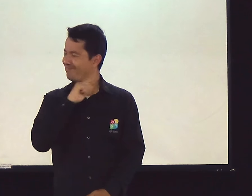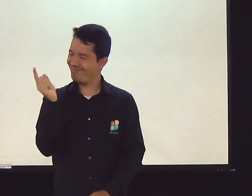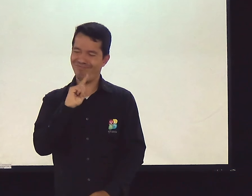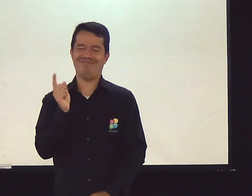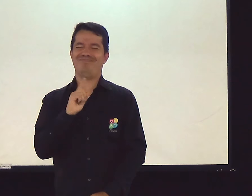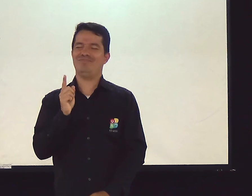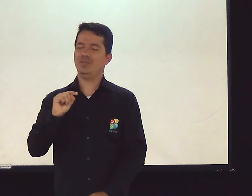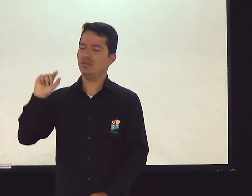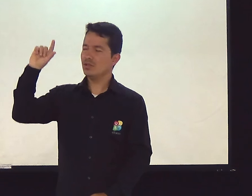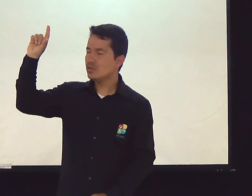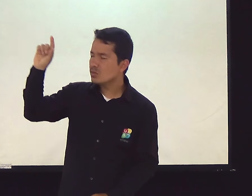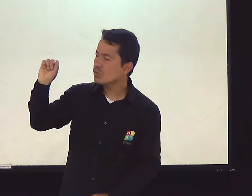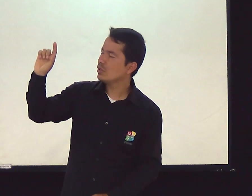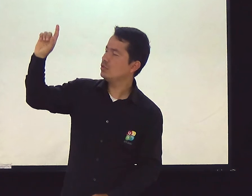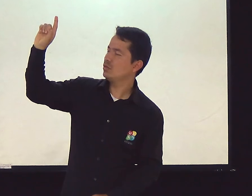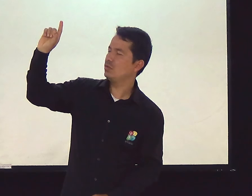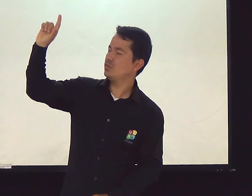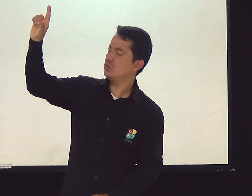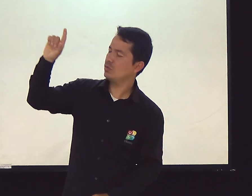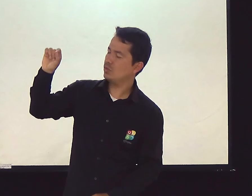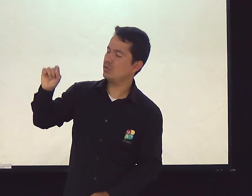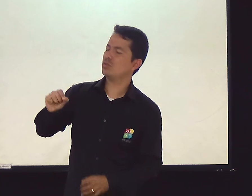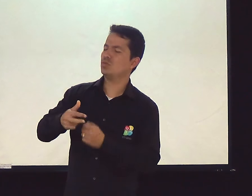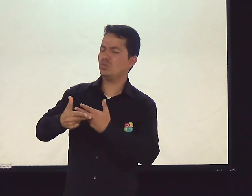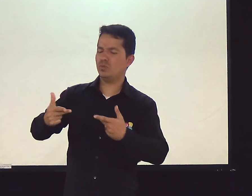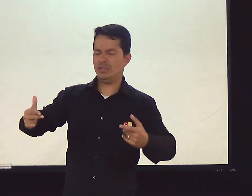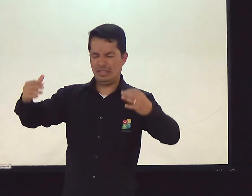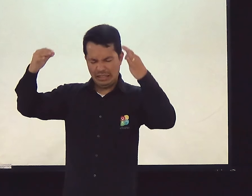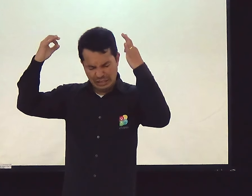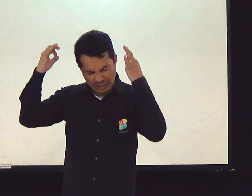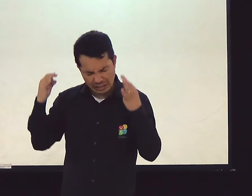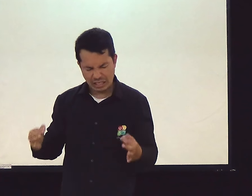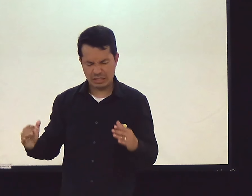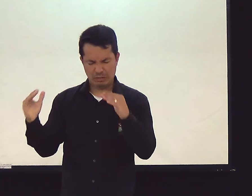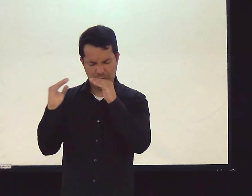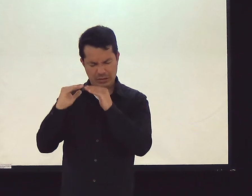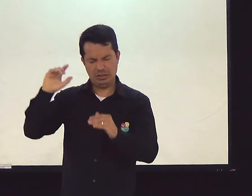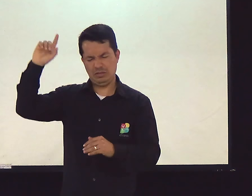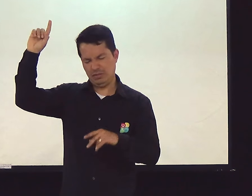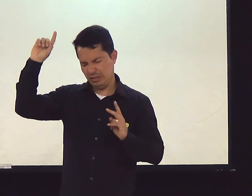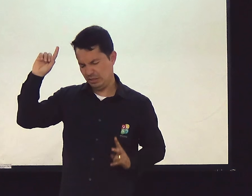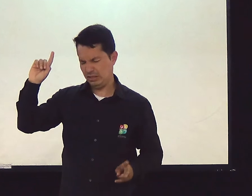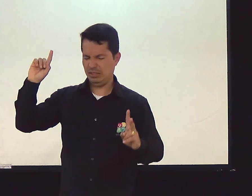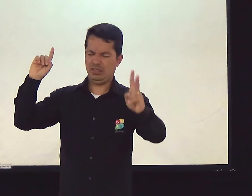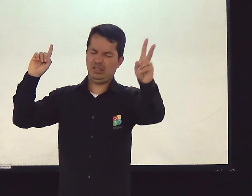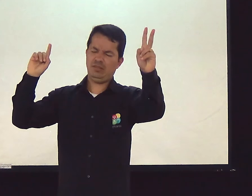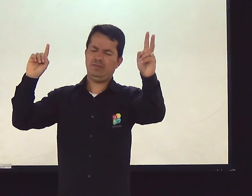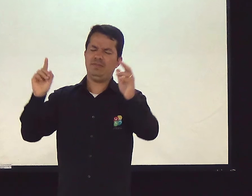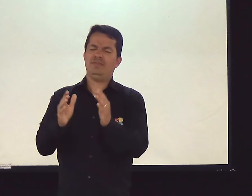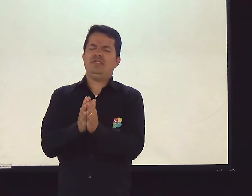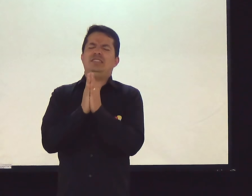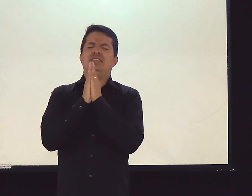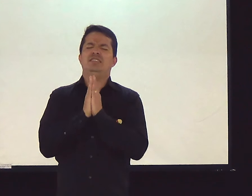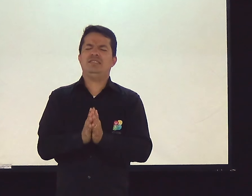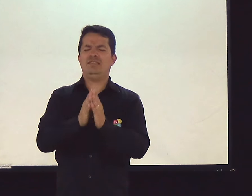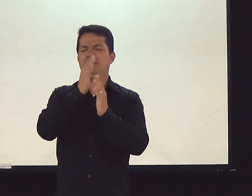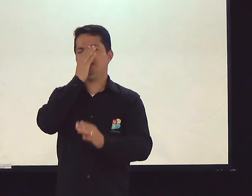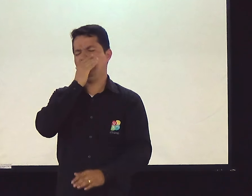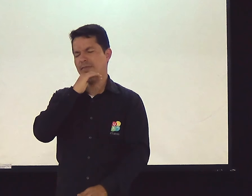não escolher as coisas erradas. Escolher somente a Deus. As coisas que vêm de Deus. As coisas que o Senhor concorda. O